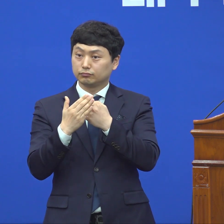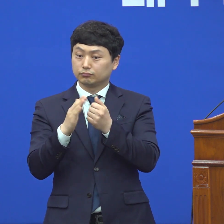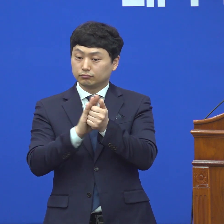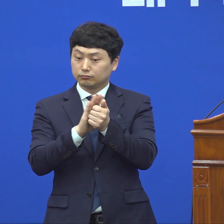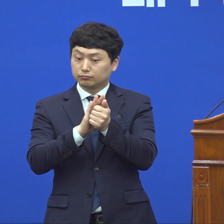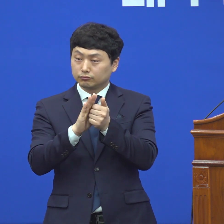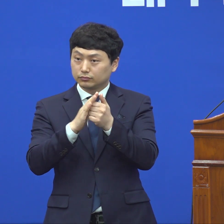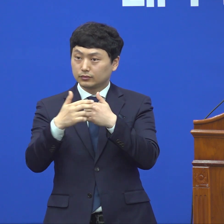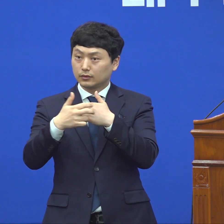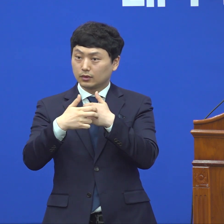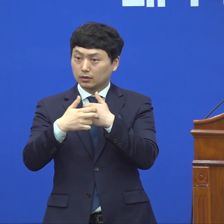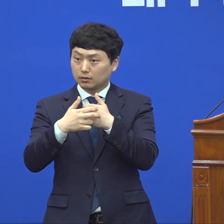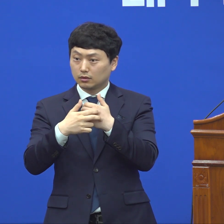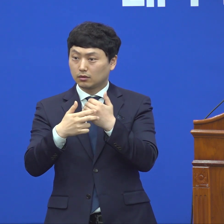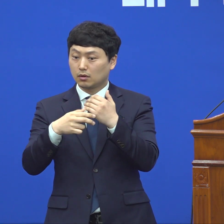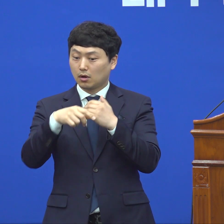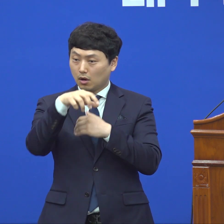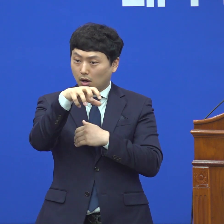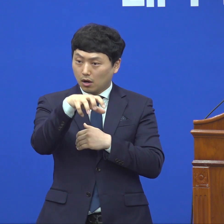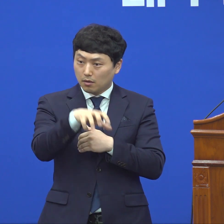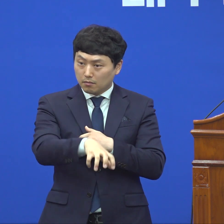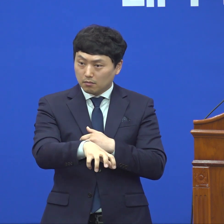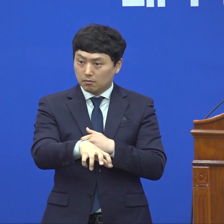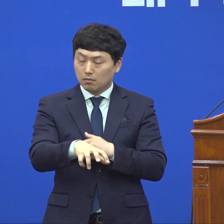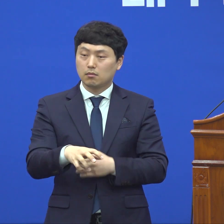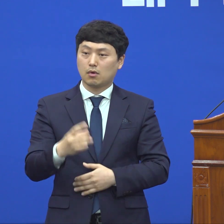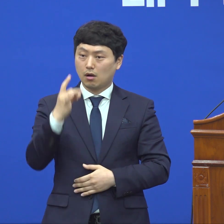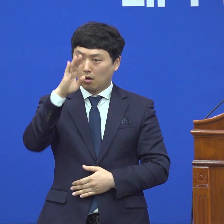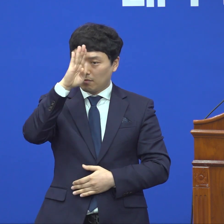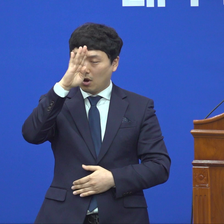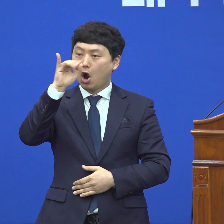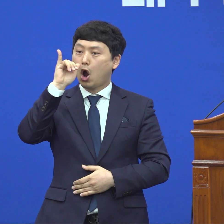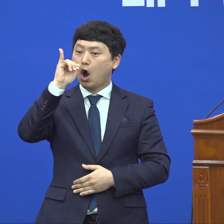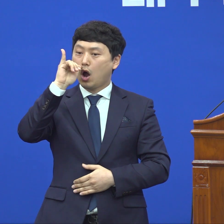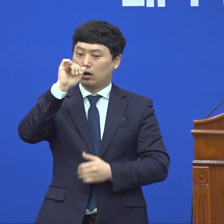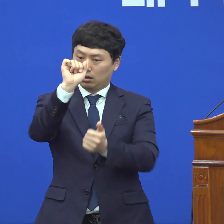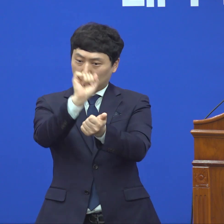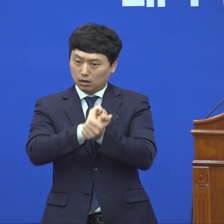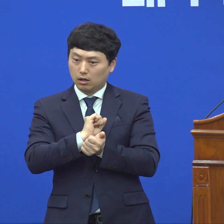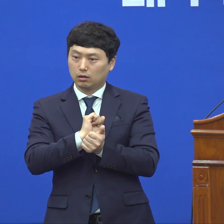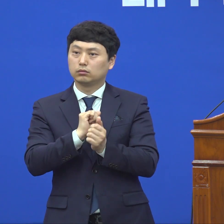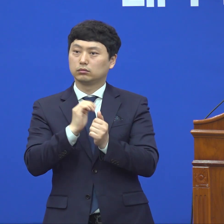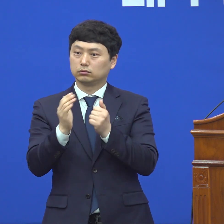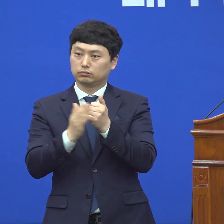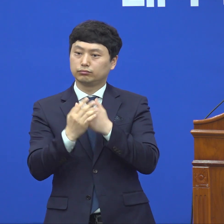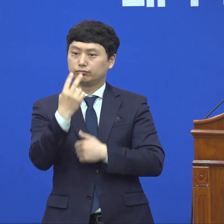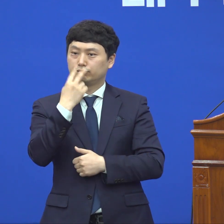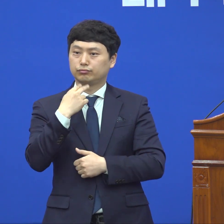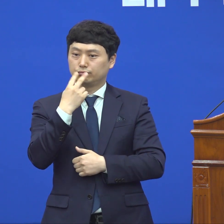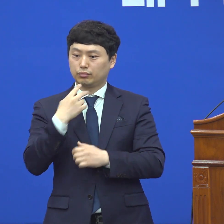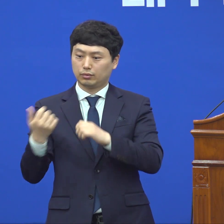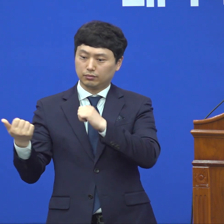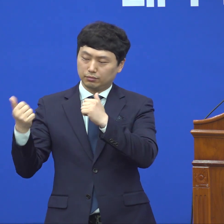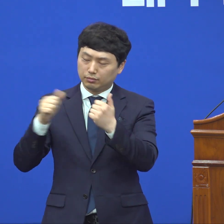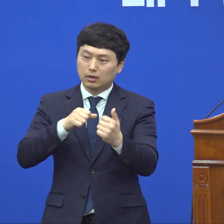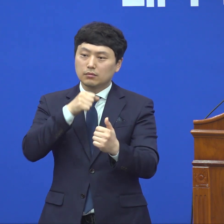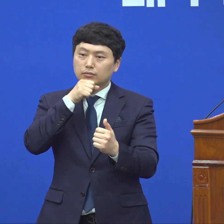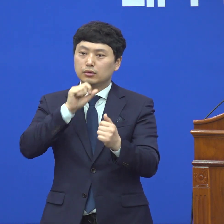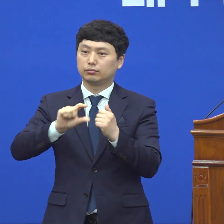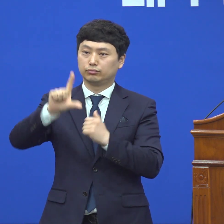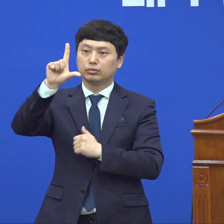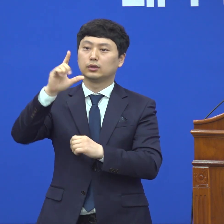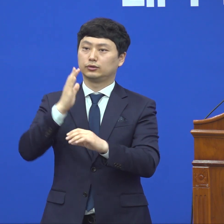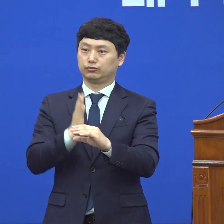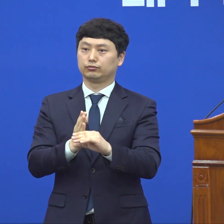기저질환이 많은 분들이 감염이 많아서 두 가지 요소가 사망률을 자꾸 올리고 있다 이렇게 파악을 합니다.